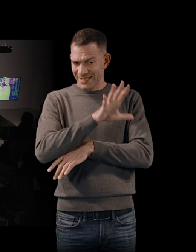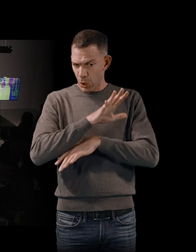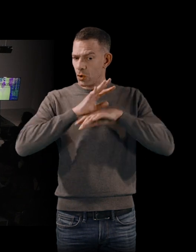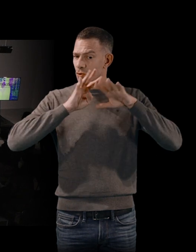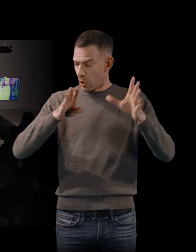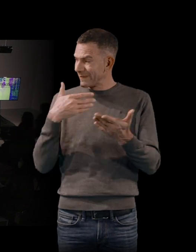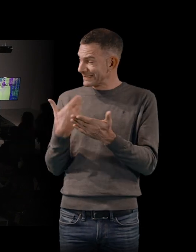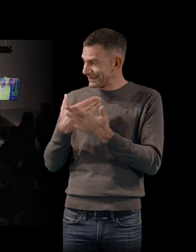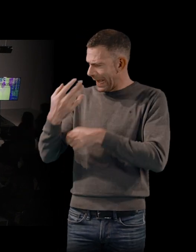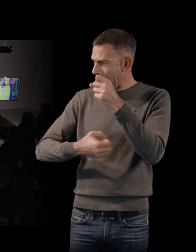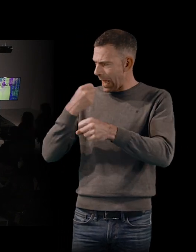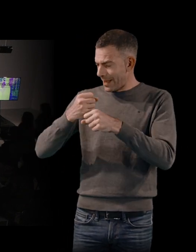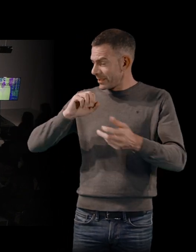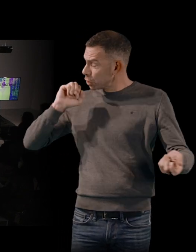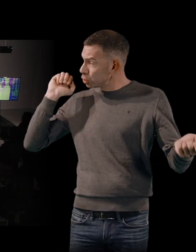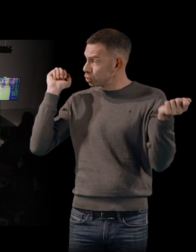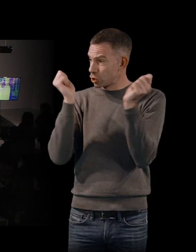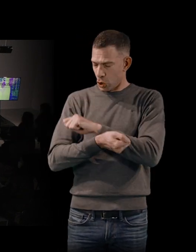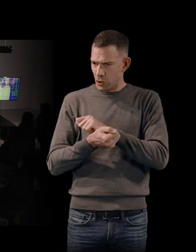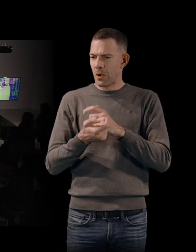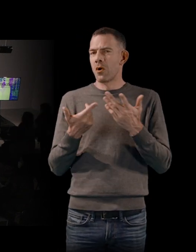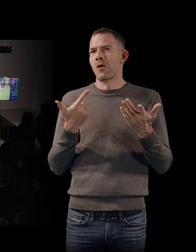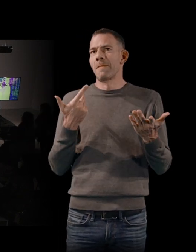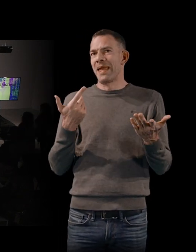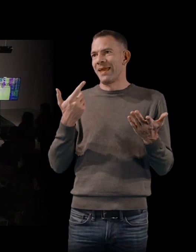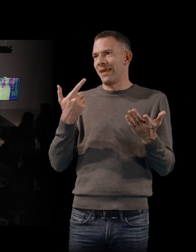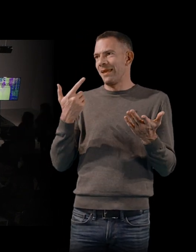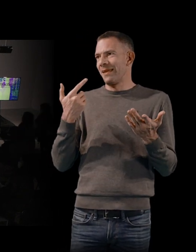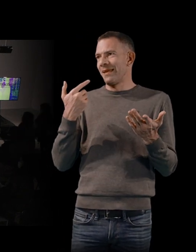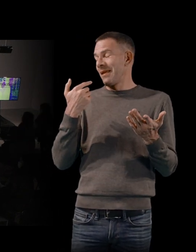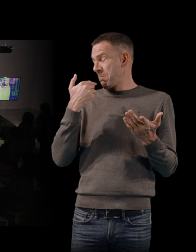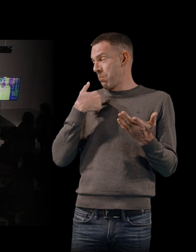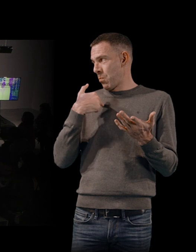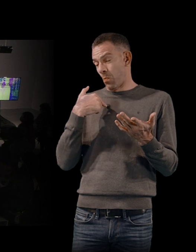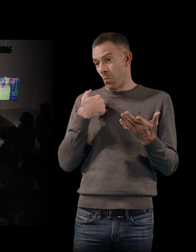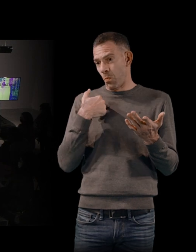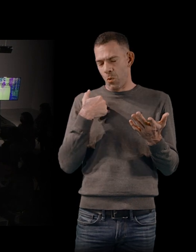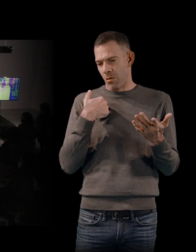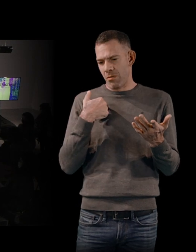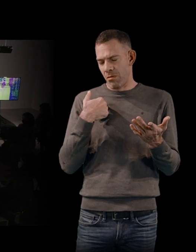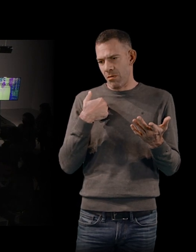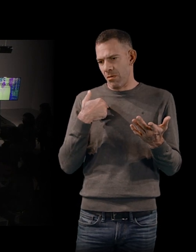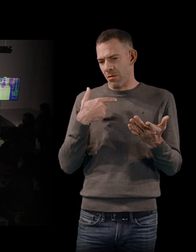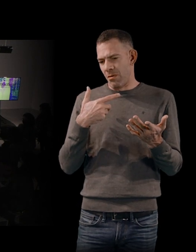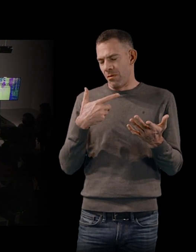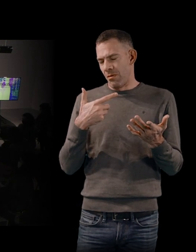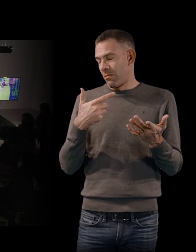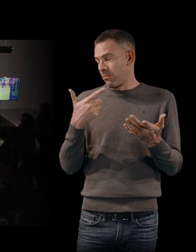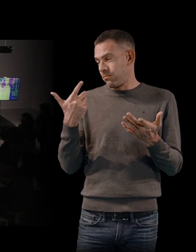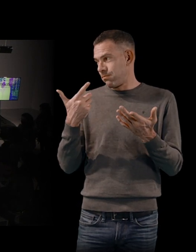Et c'est également un des plus beaux passages, en tout cas moi, qui m'a énormément impressionnée dans « Là où